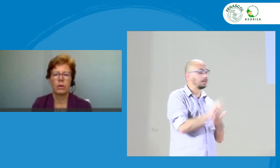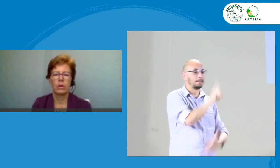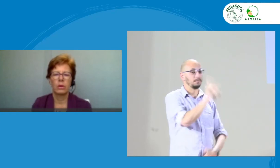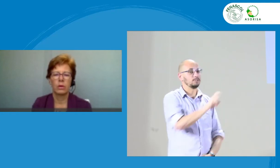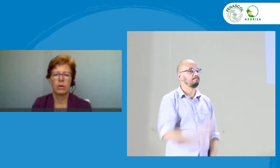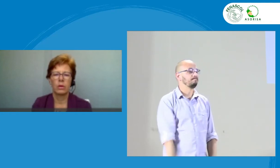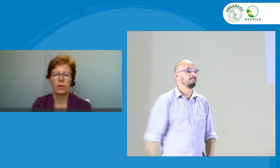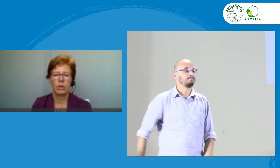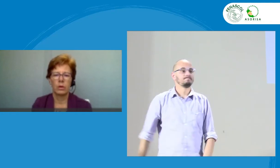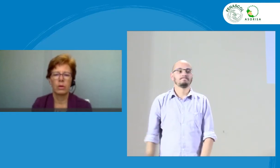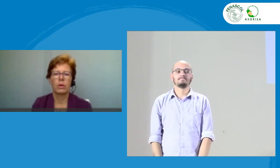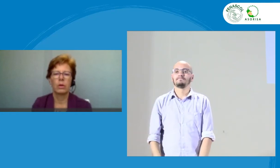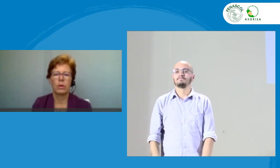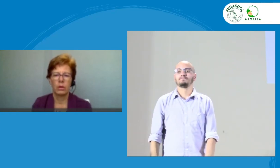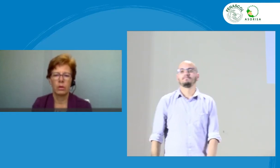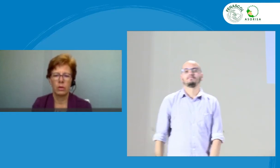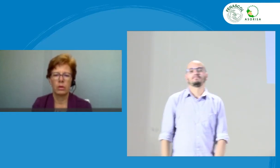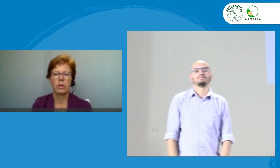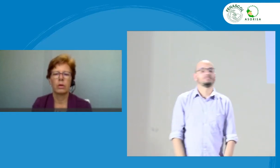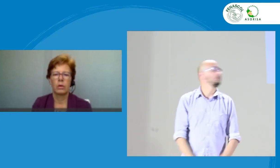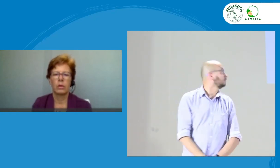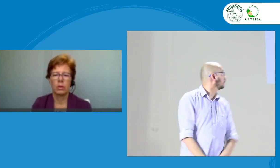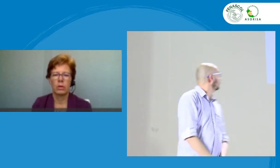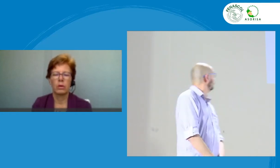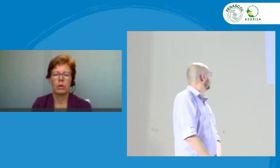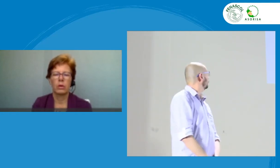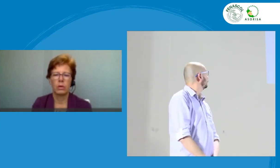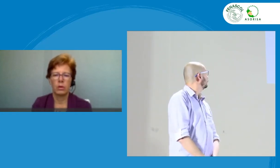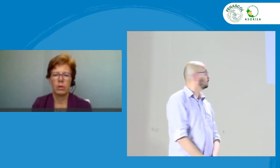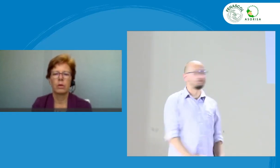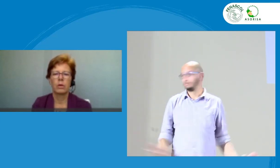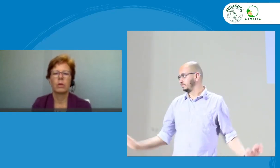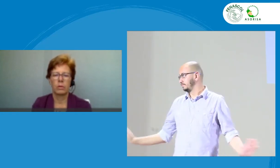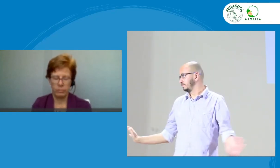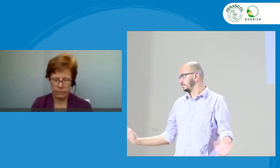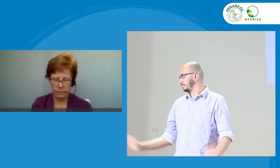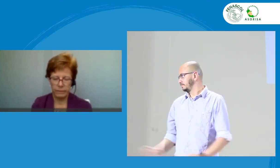y esto debe estar por encima de la religión. Entonces, no se maten.